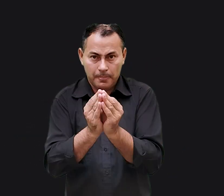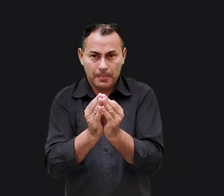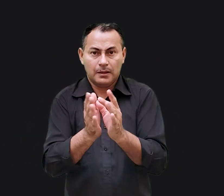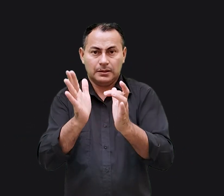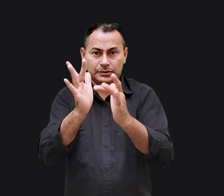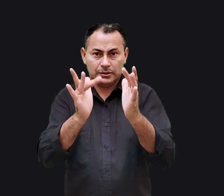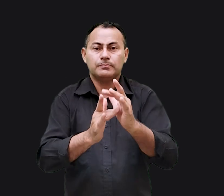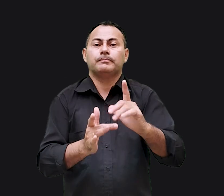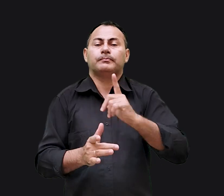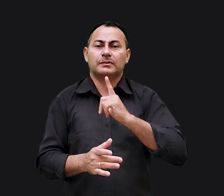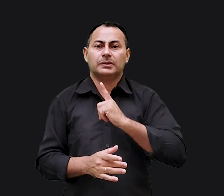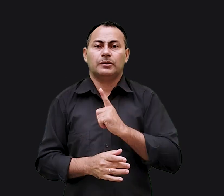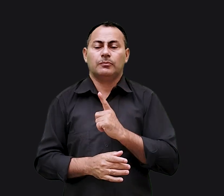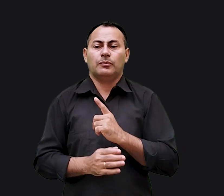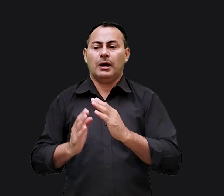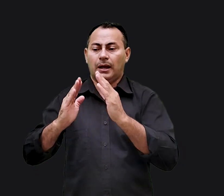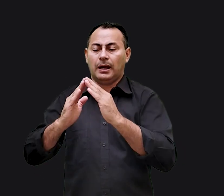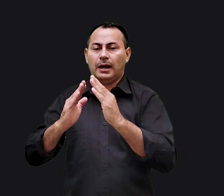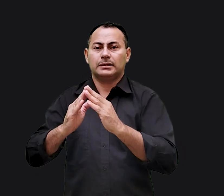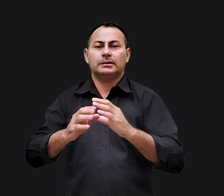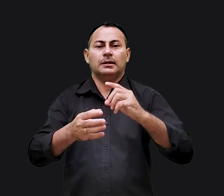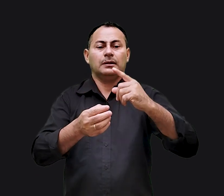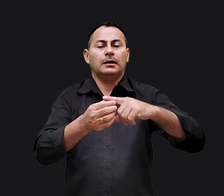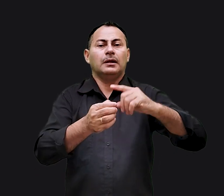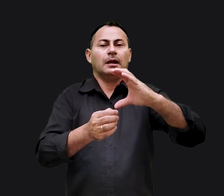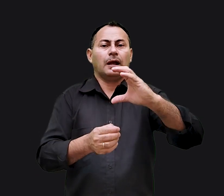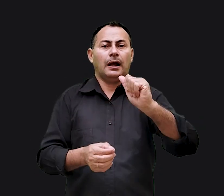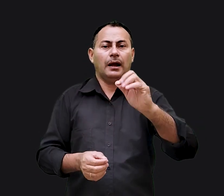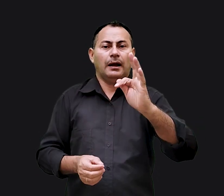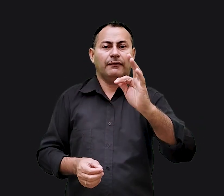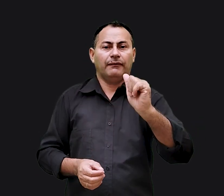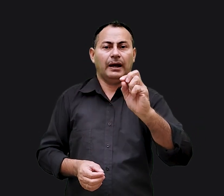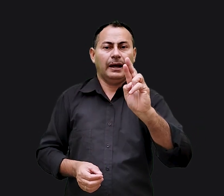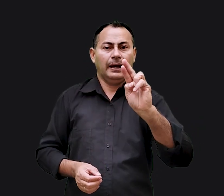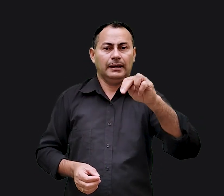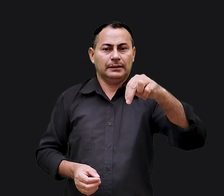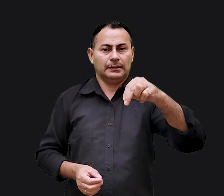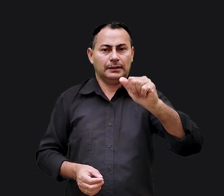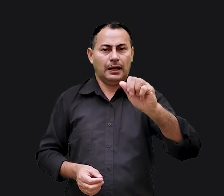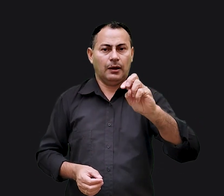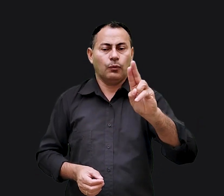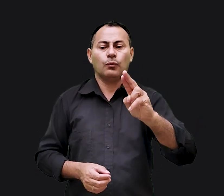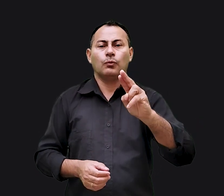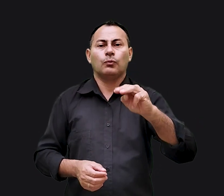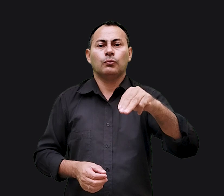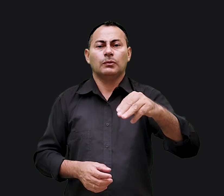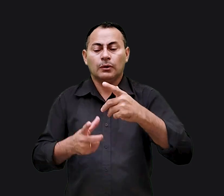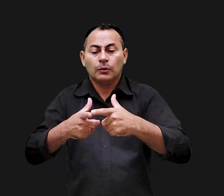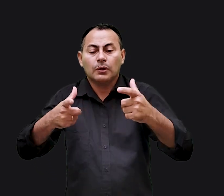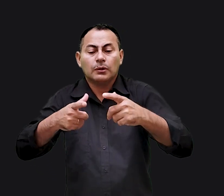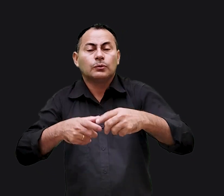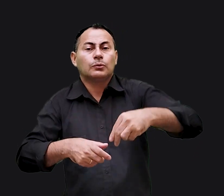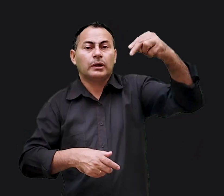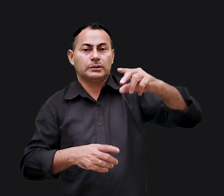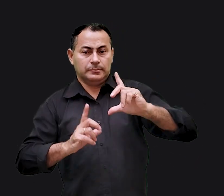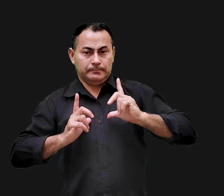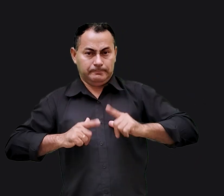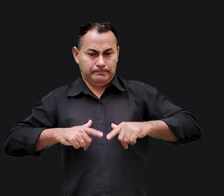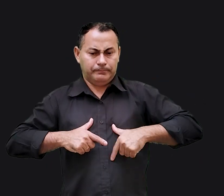concluir que Jesus tinha uma casa em Cafarnaum, cidade que ele adotou como residência, localizada ao norte de Israel.